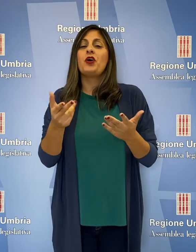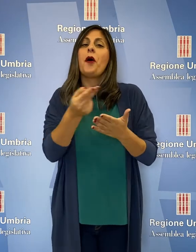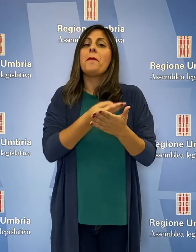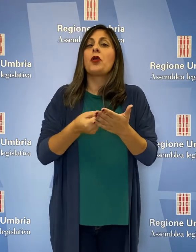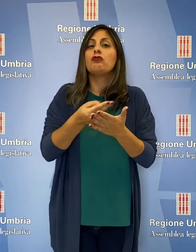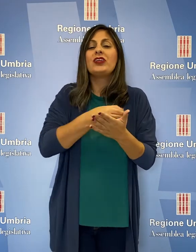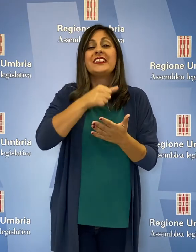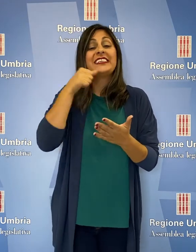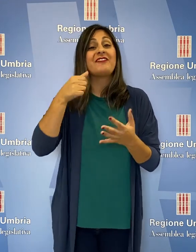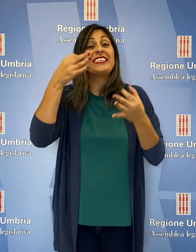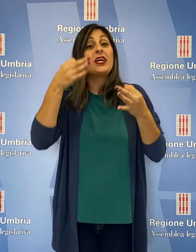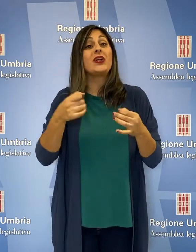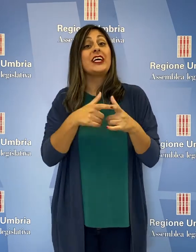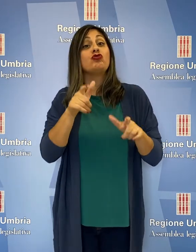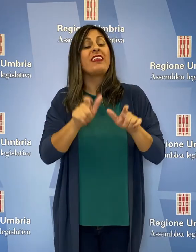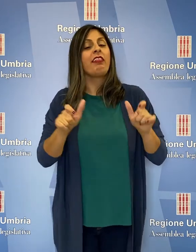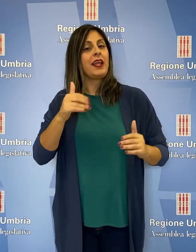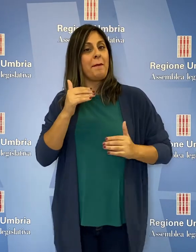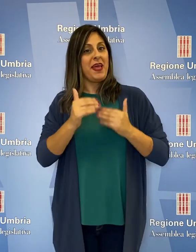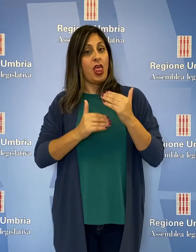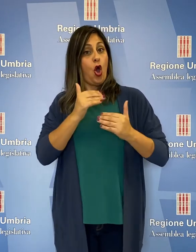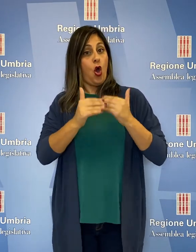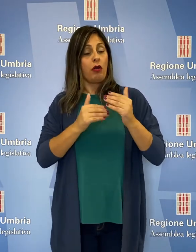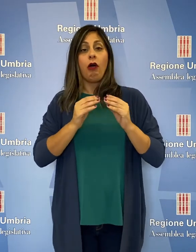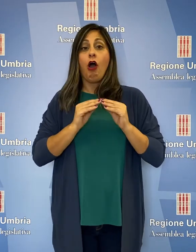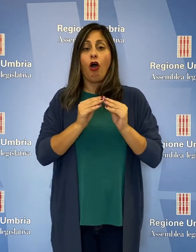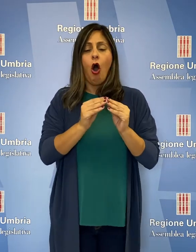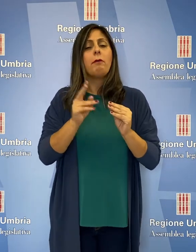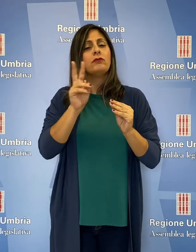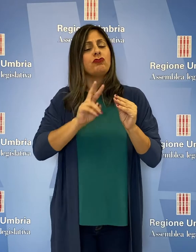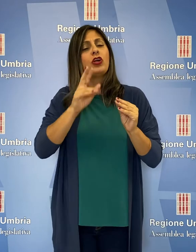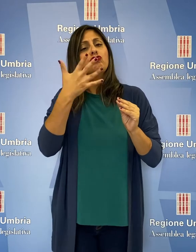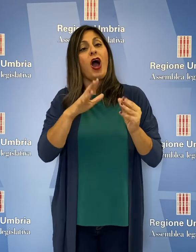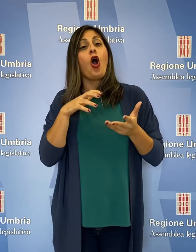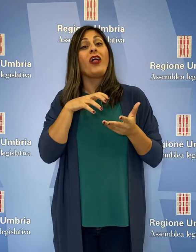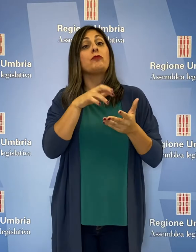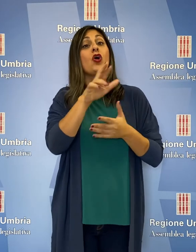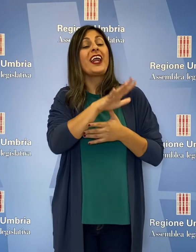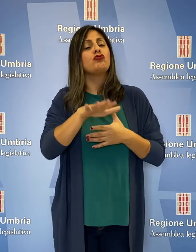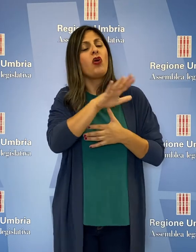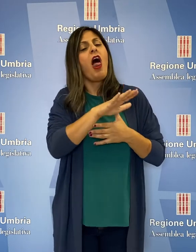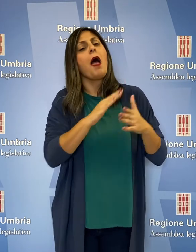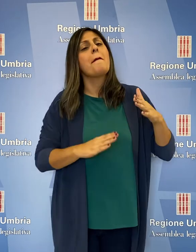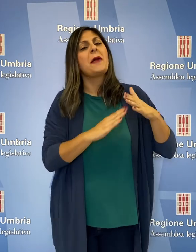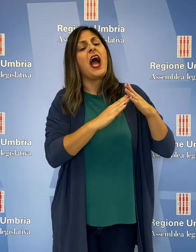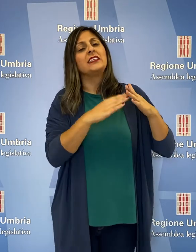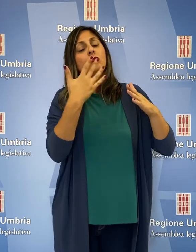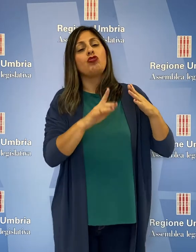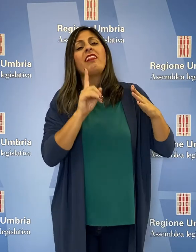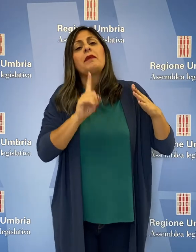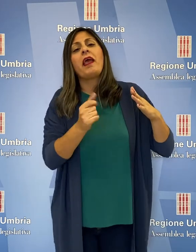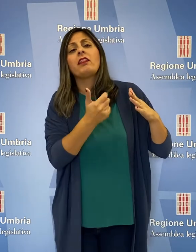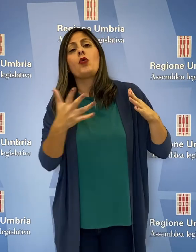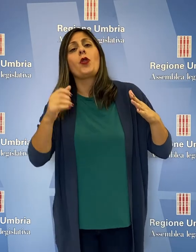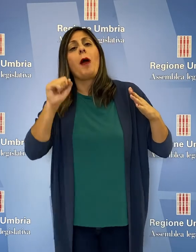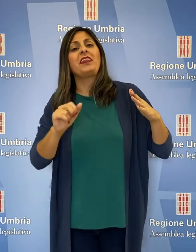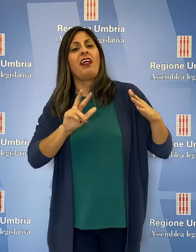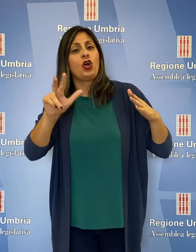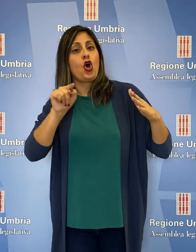progetti per migliorare la sicurezza dei cittadini, stabilendo dei tetti massimi al contributo regionale in base al numero degli abitanti dei